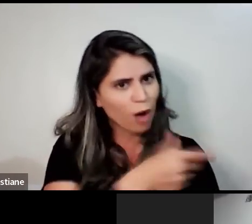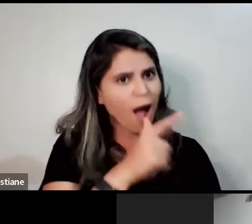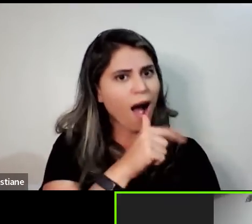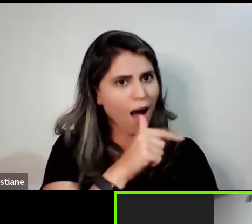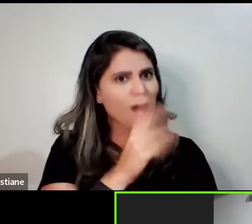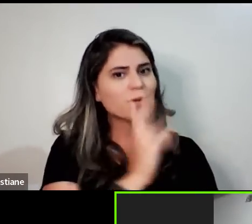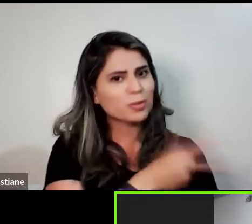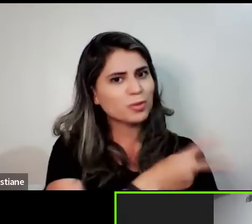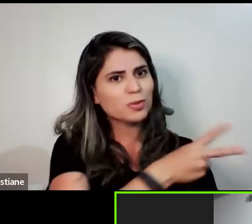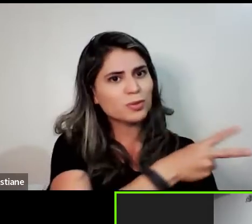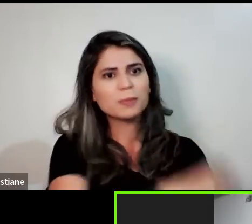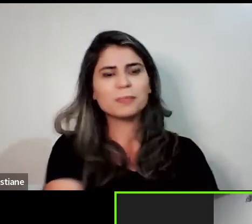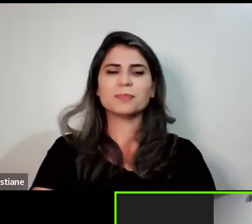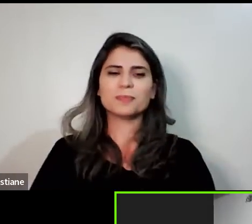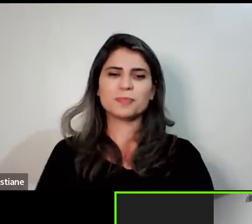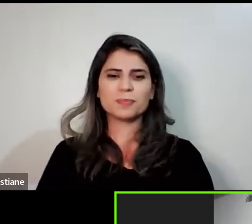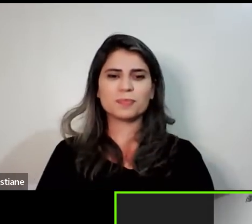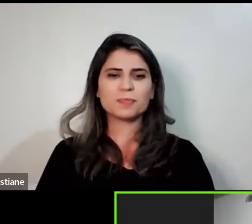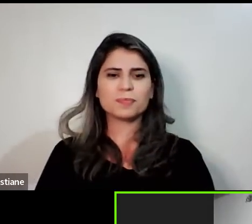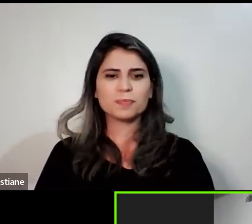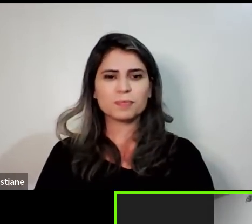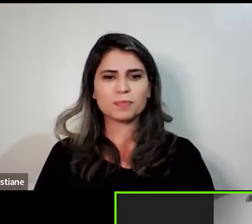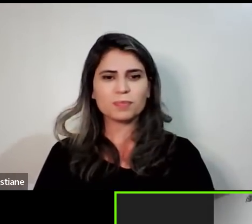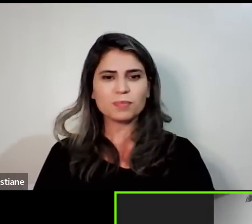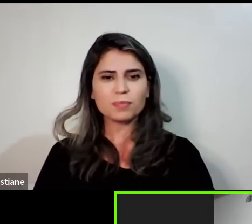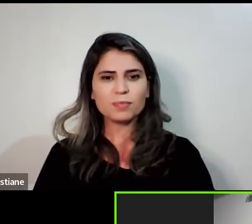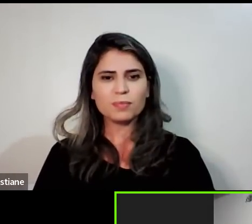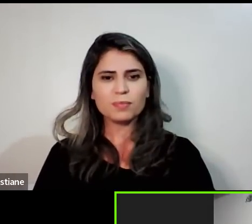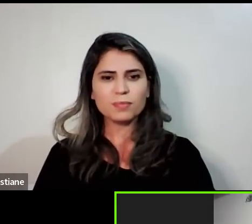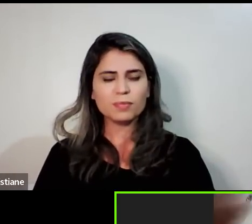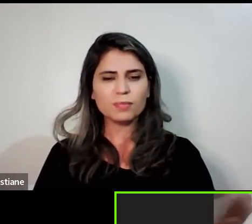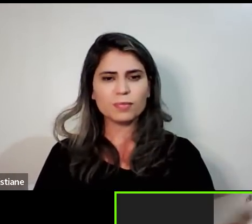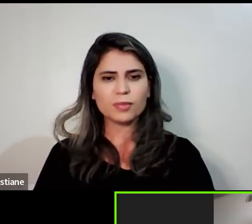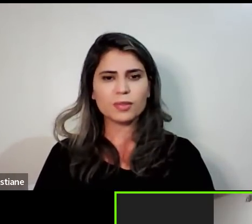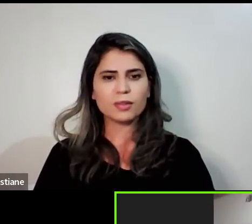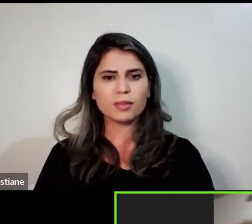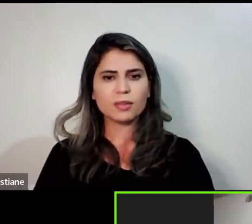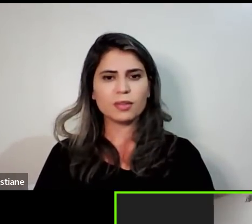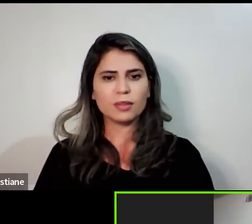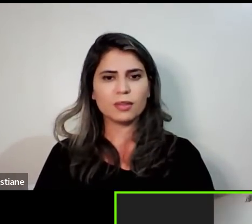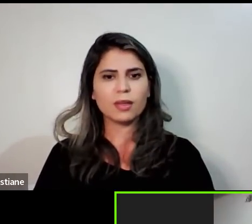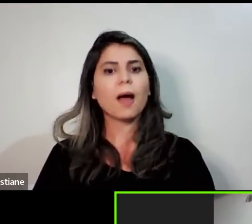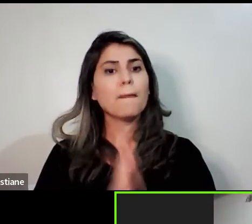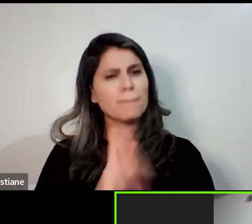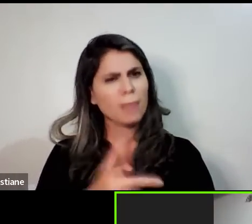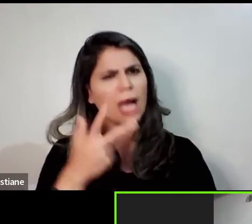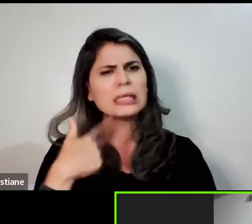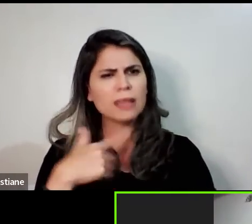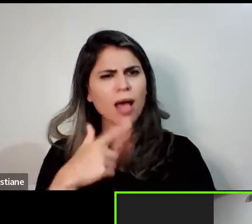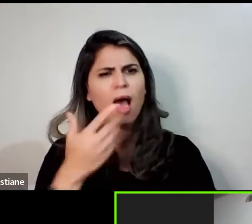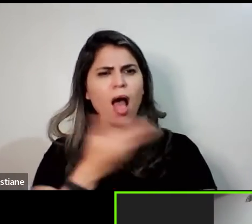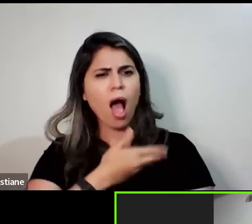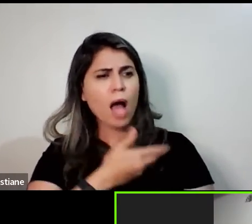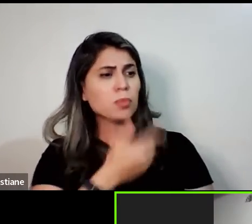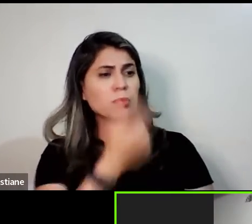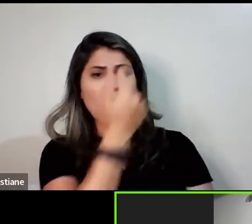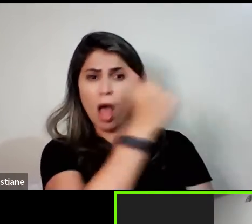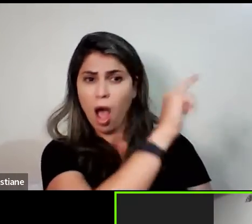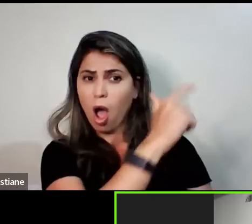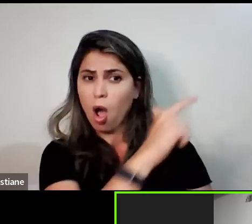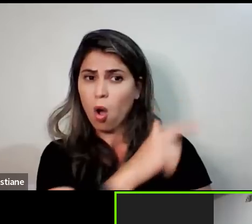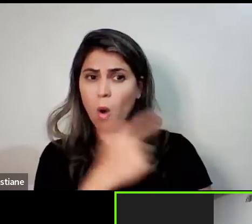É, mas eu acho que outra pessoa que está fazendo o uso da água por